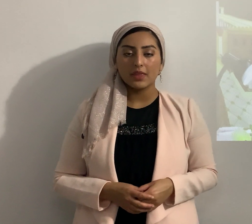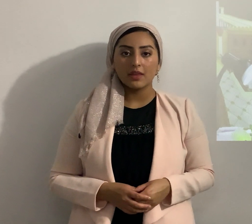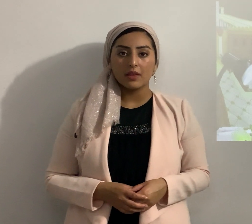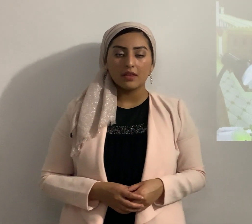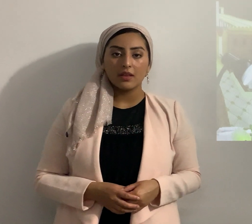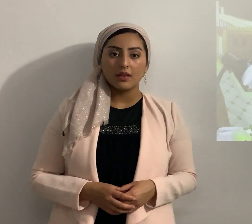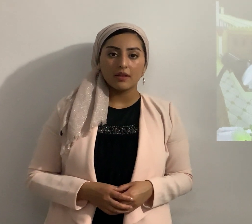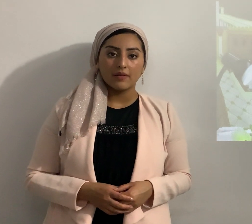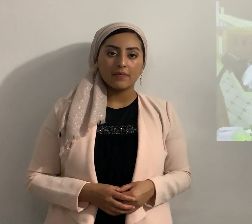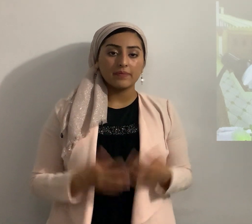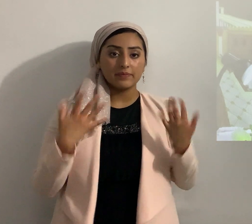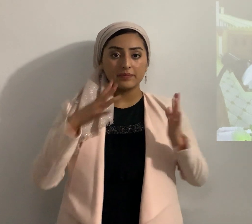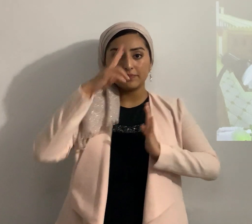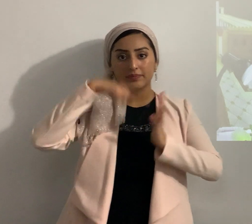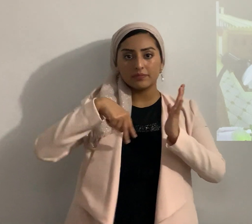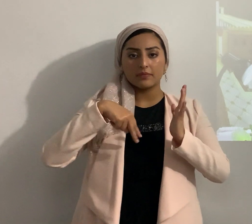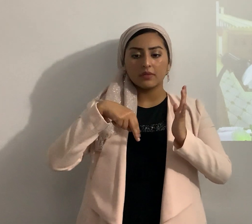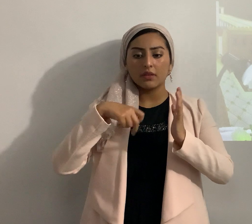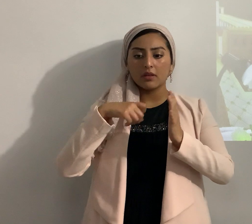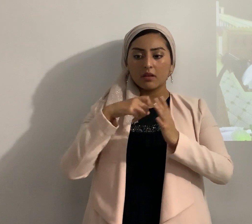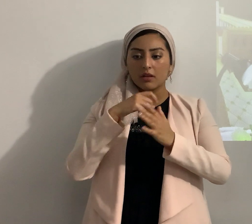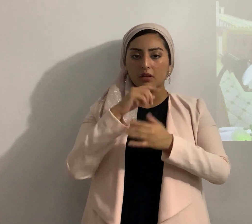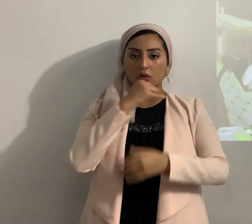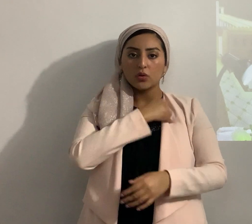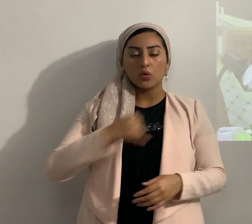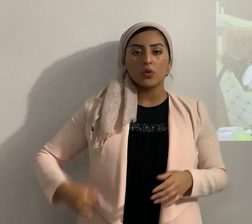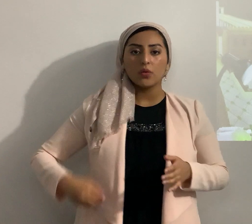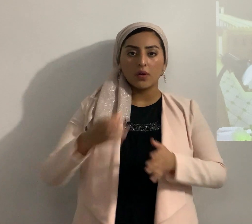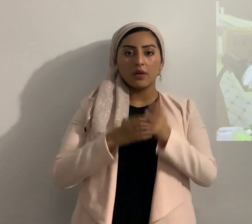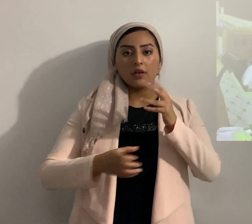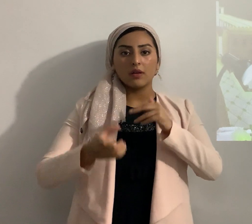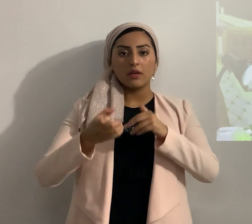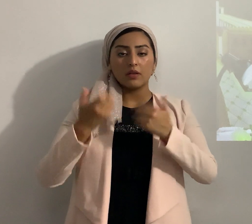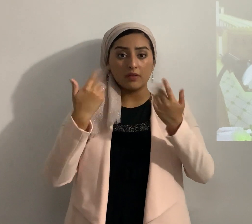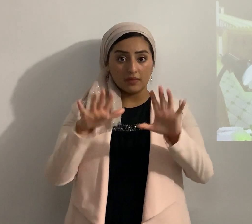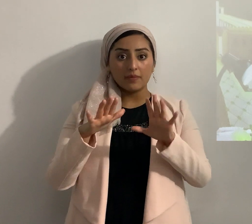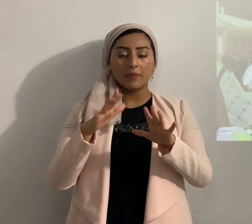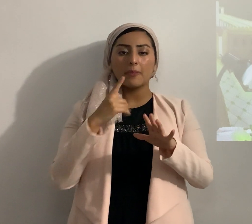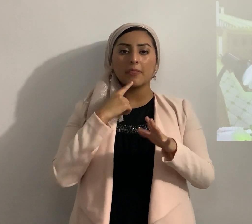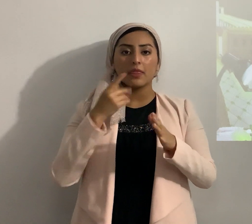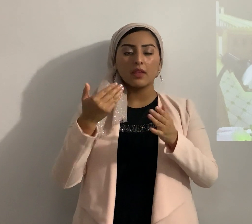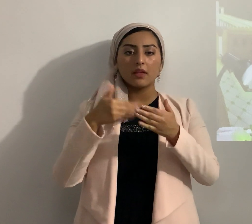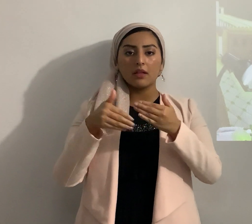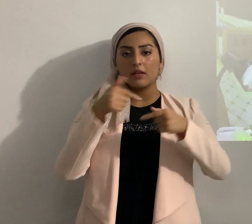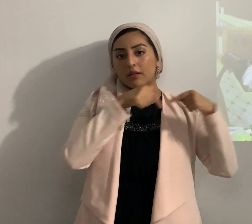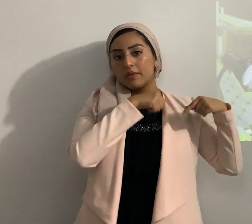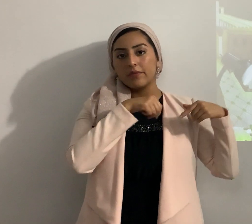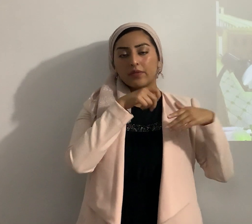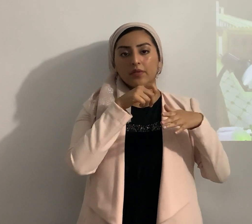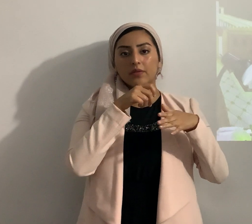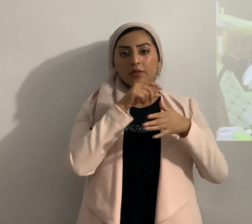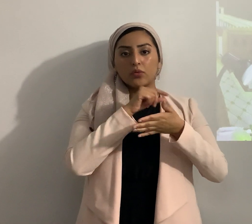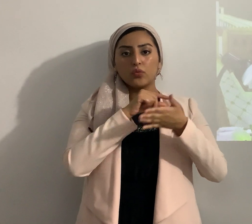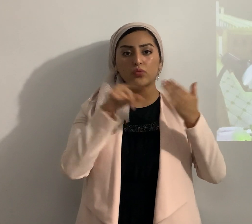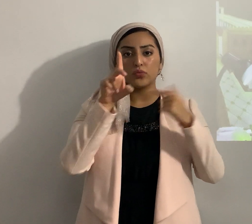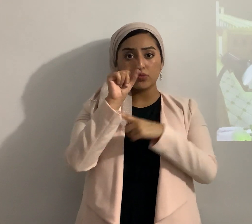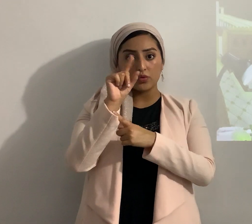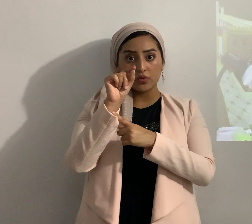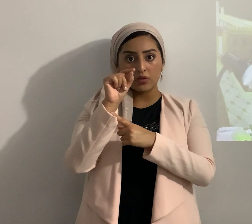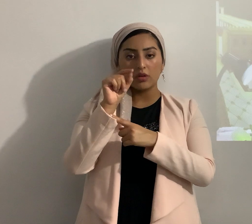ya leímos el verso en Josué 11 leímos entonces vamos a volver al leer el verso 20 entonces ya vamos a entender